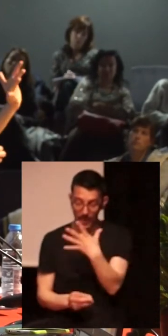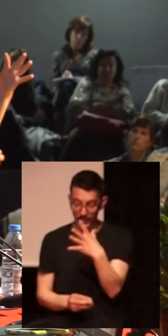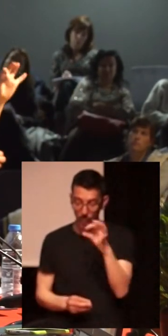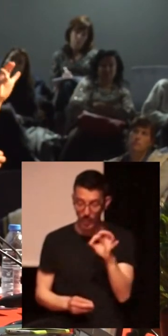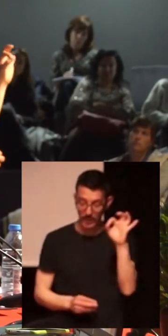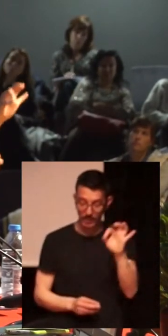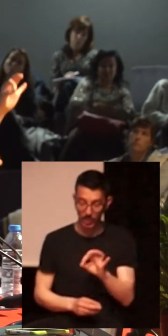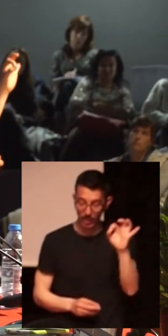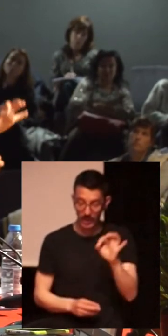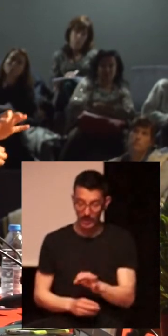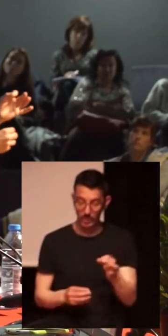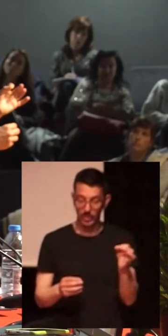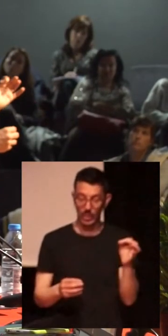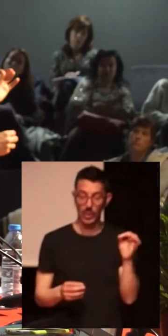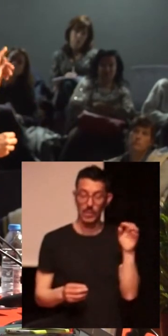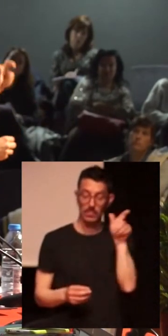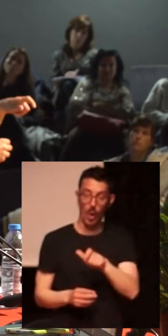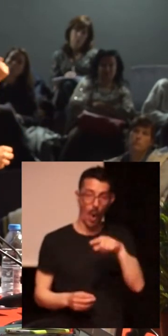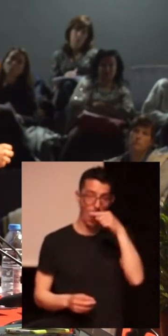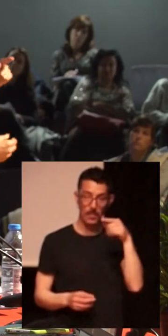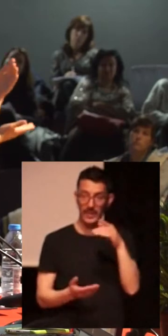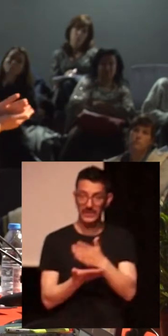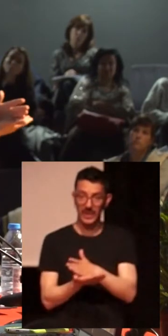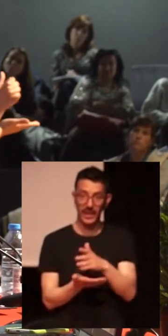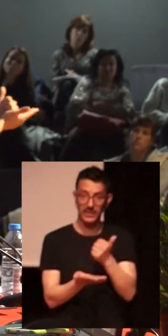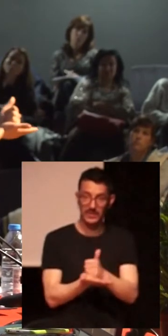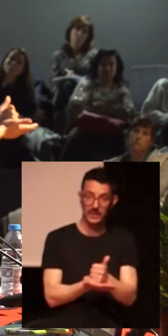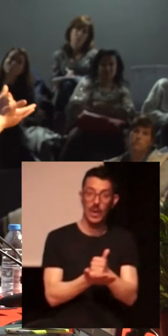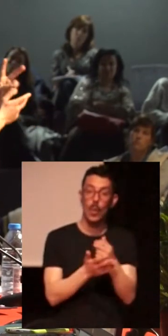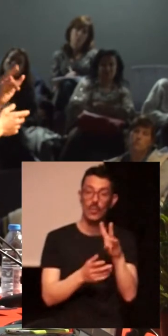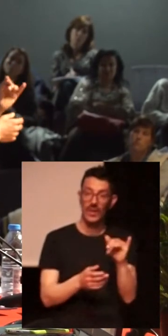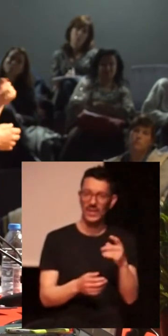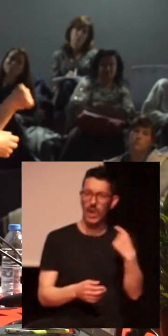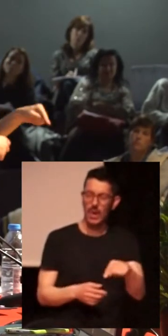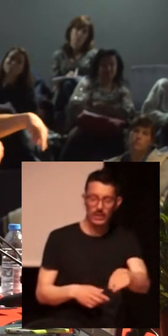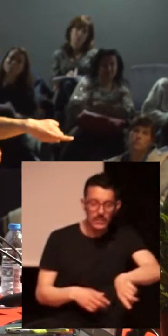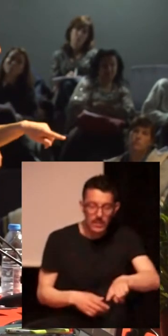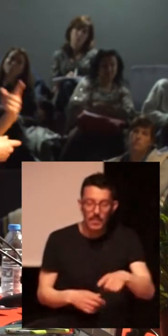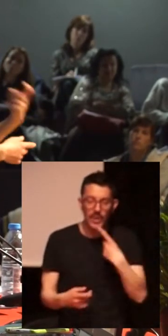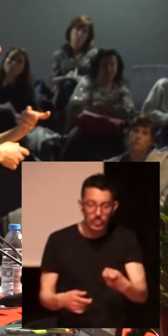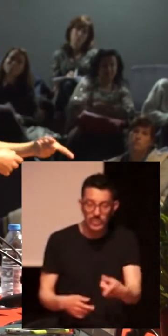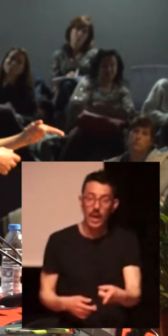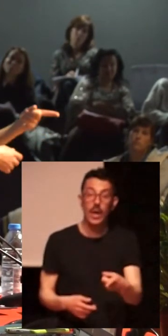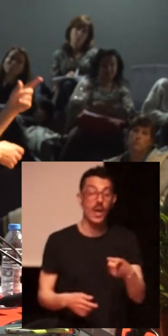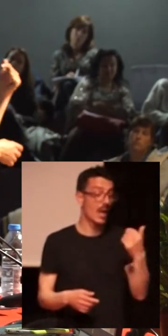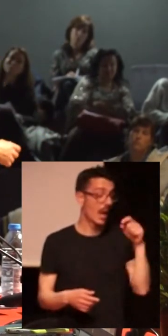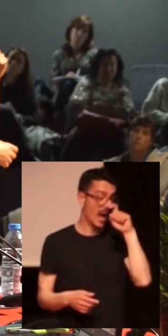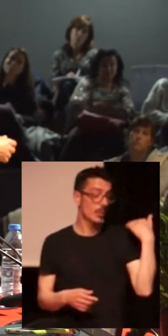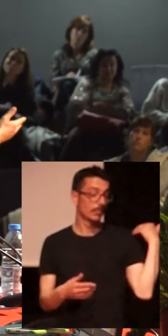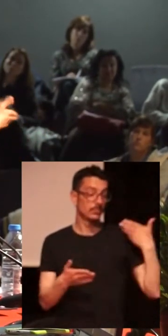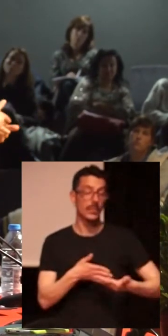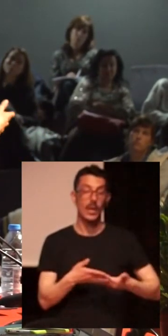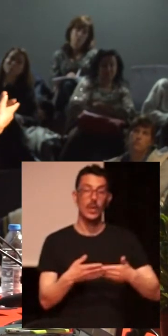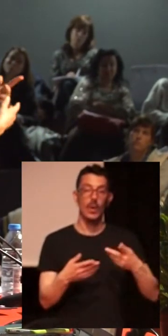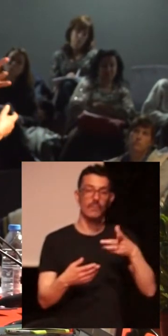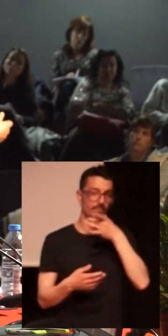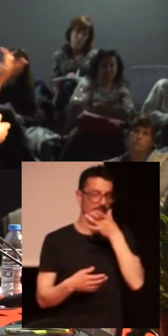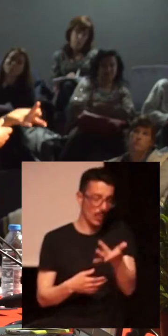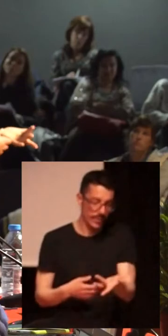VIH decían que en el último año habían sentido vergüenza por tener VIH y el 30% habían renunciado a